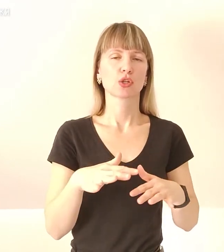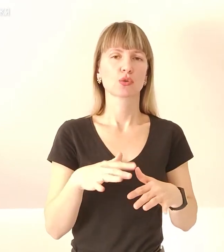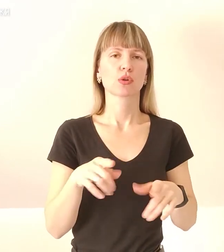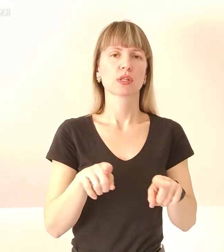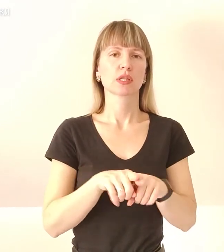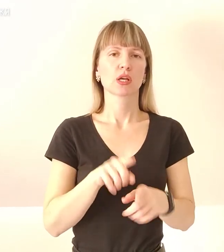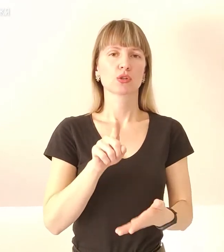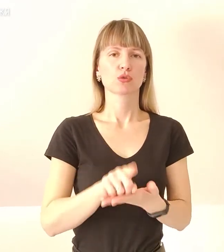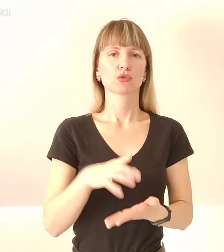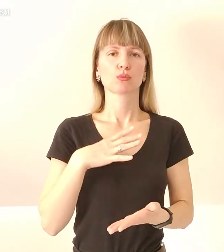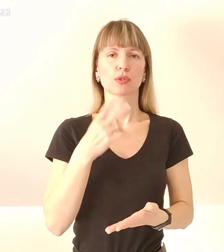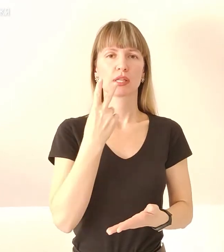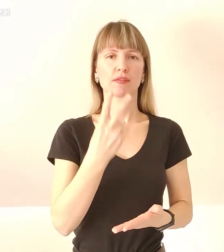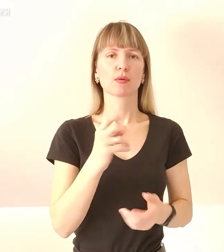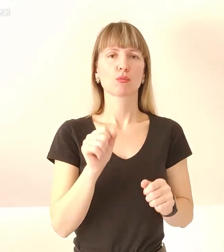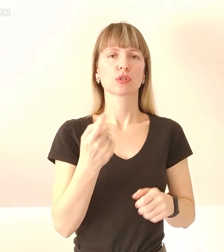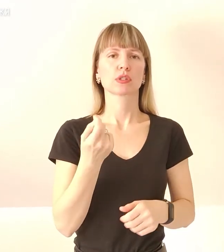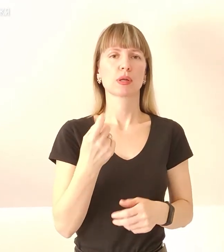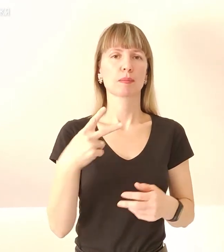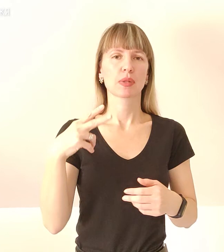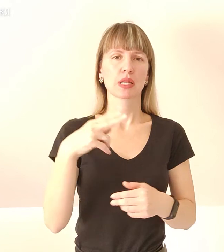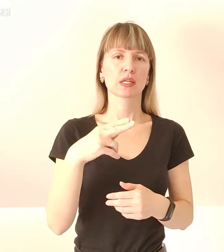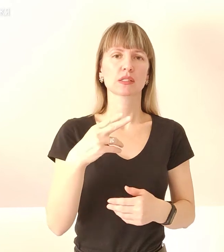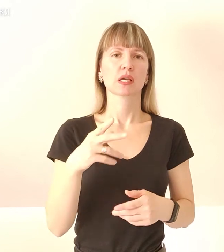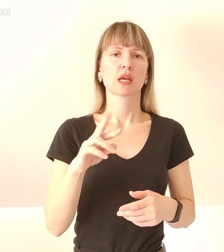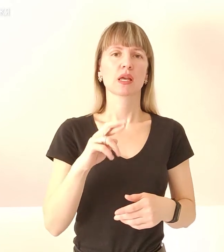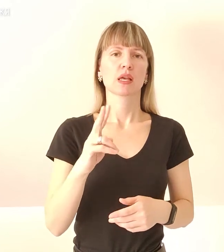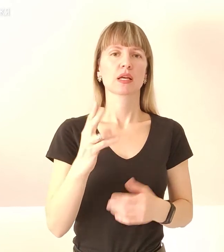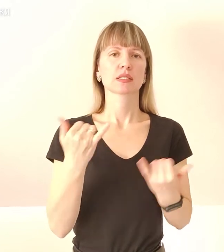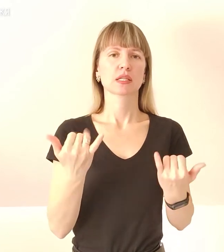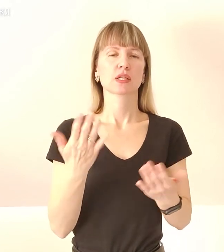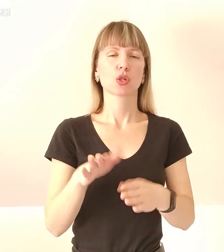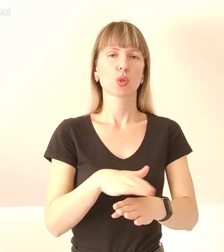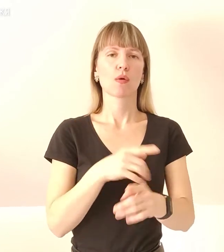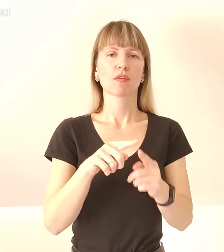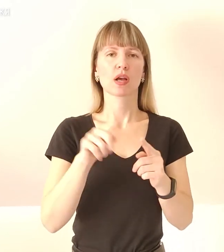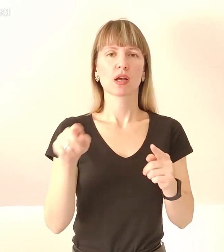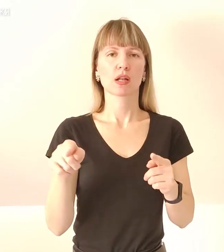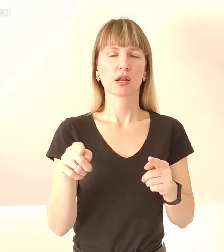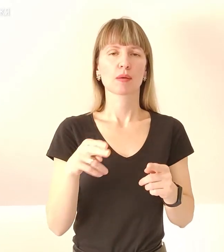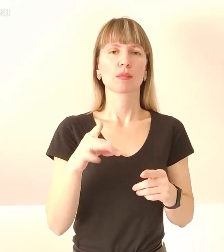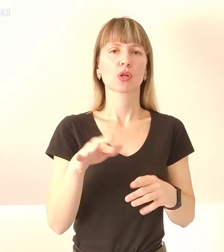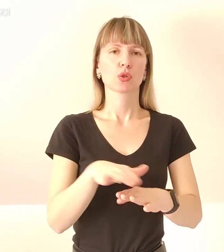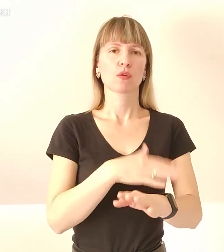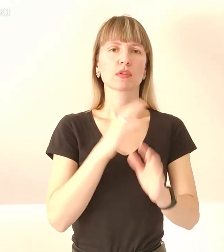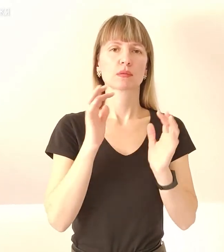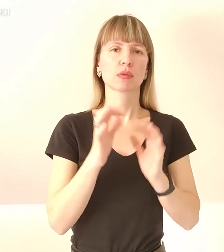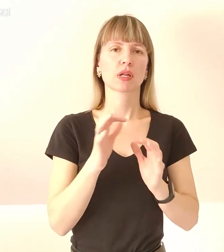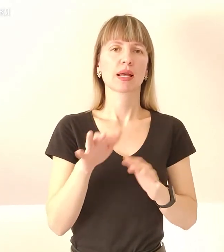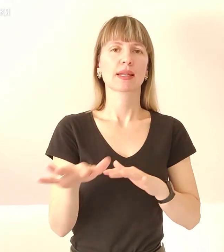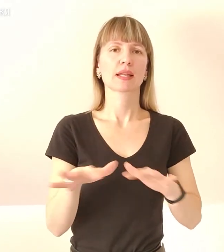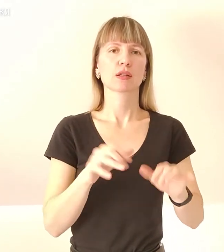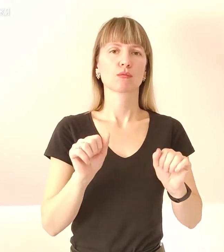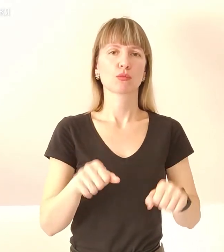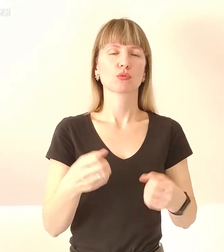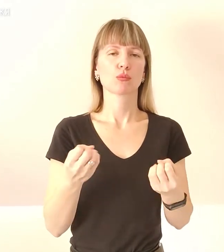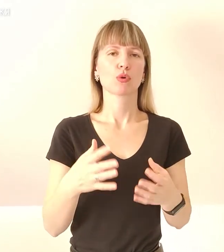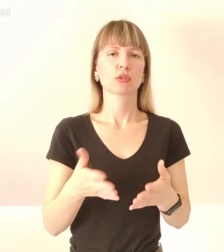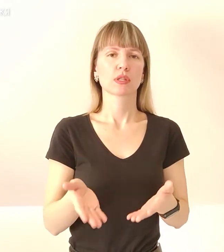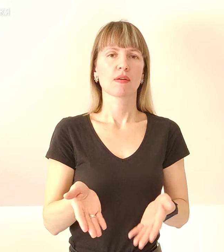такий має бути. Можна трохи підрізати, як от зараз. Бо якщо довгий край і при довгому зберіганні, то рідина може просто вилитися. Якщо